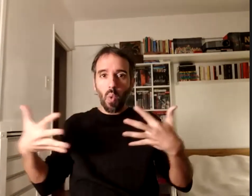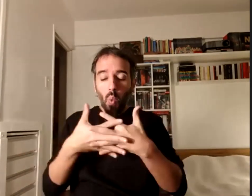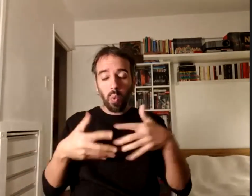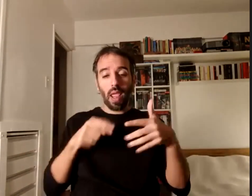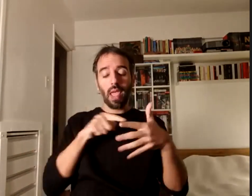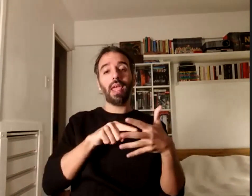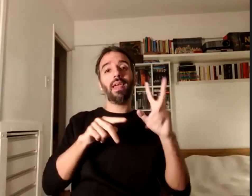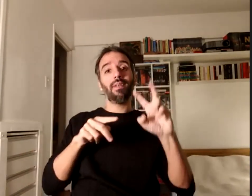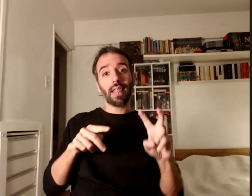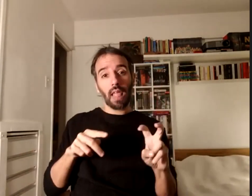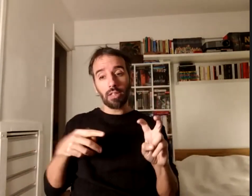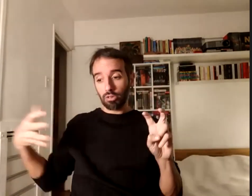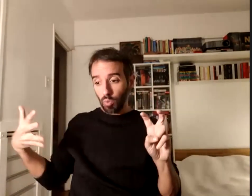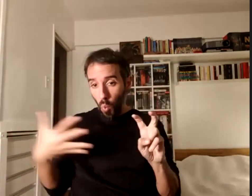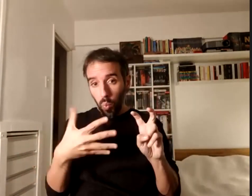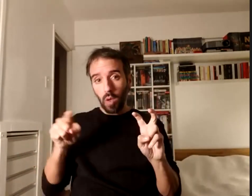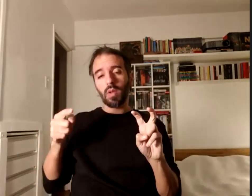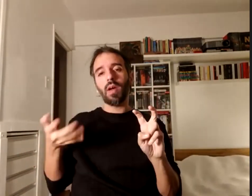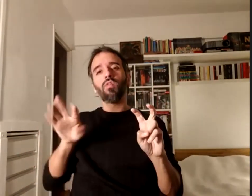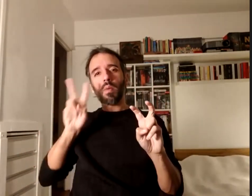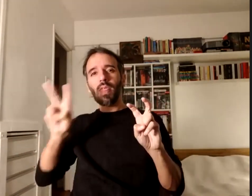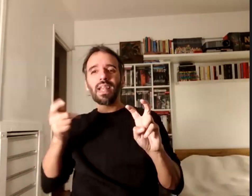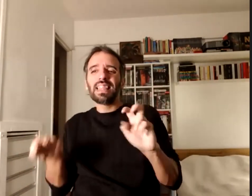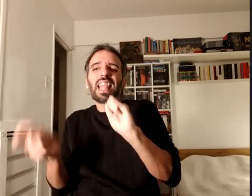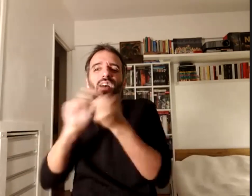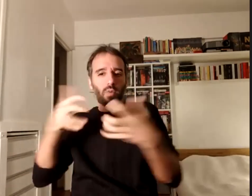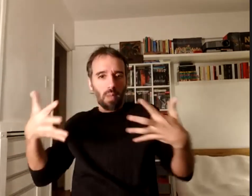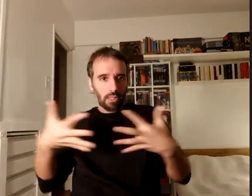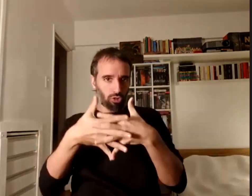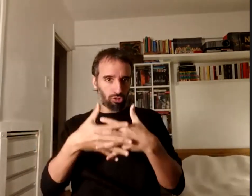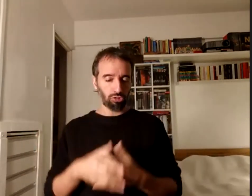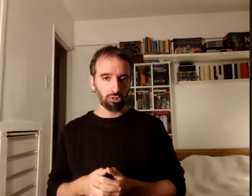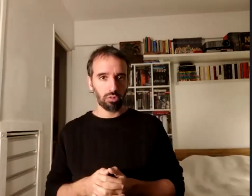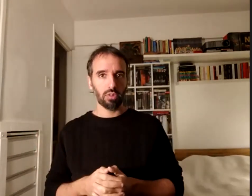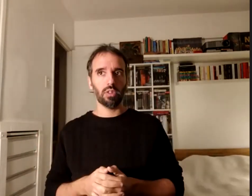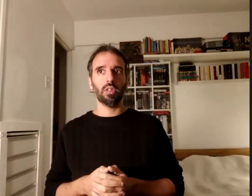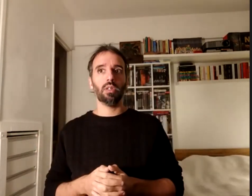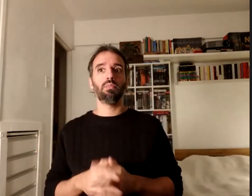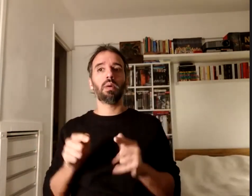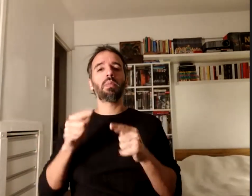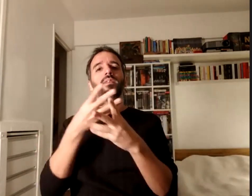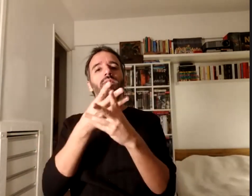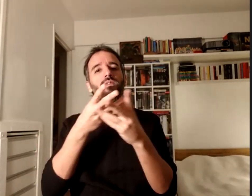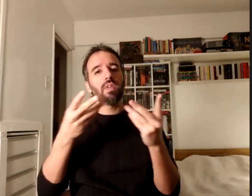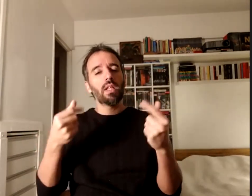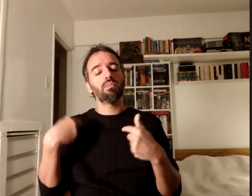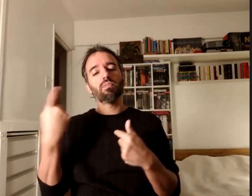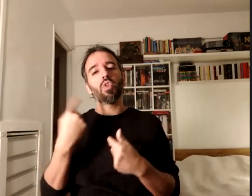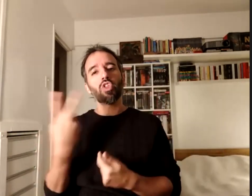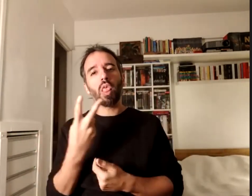con una mirada de transformación como para finalizar nos parecía que lo que intentamos